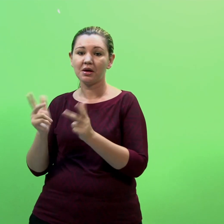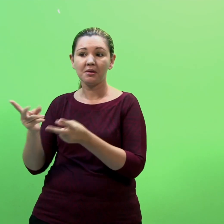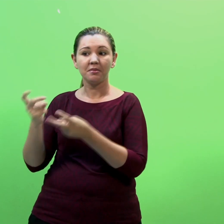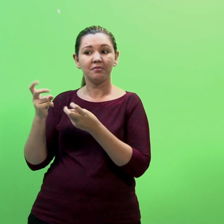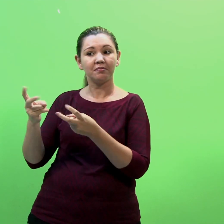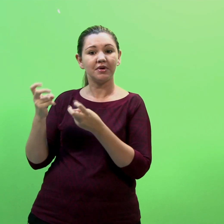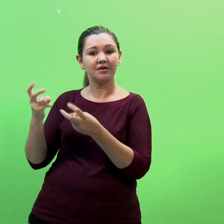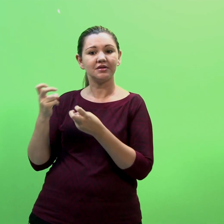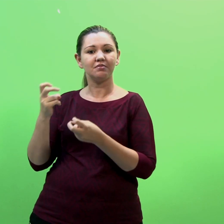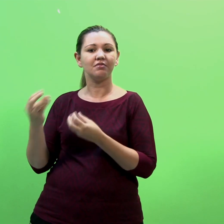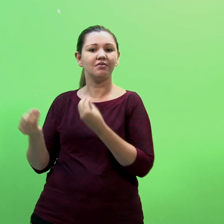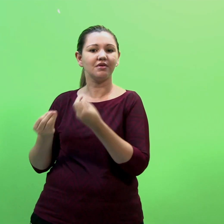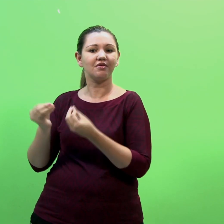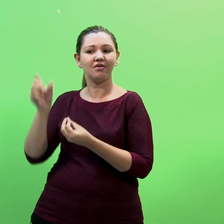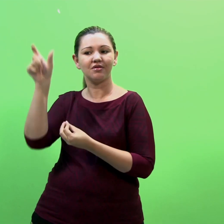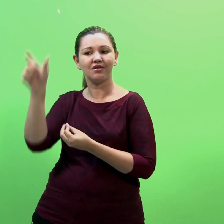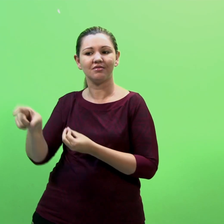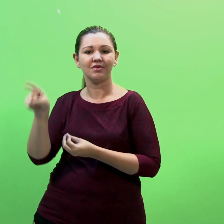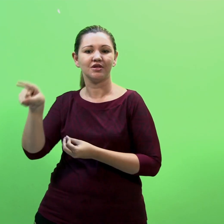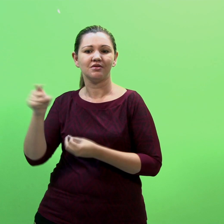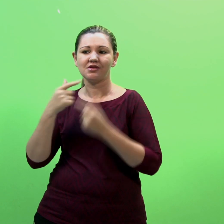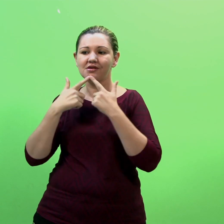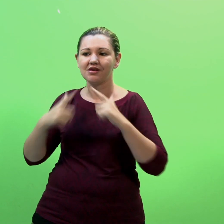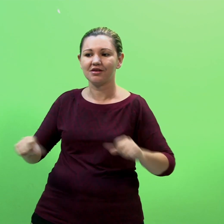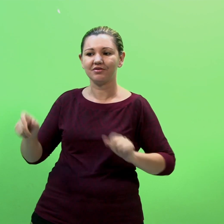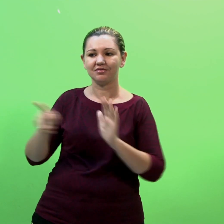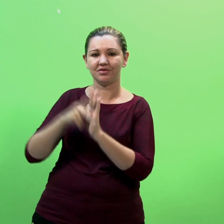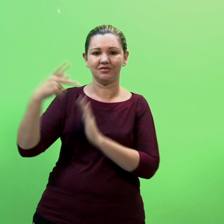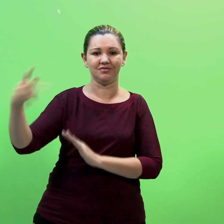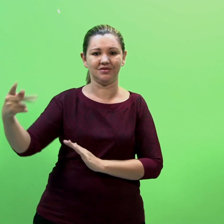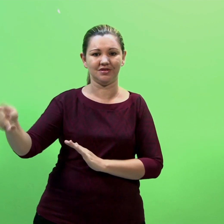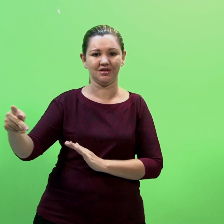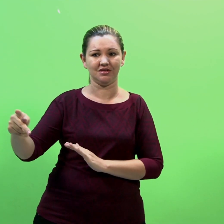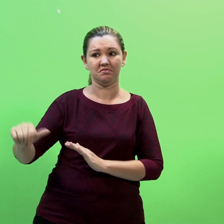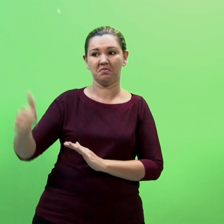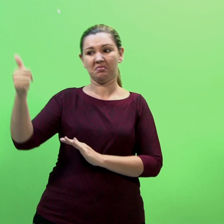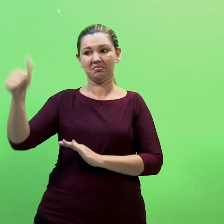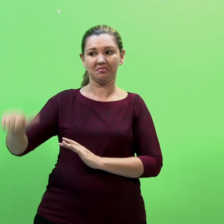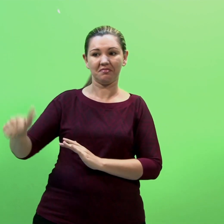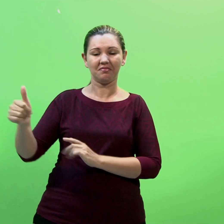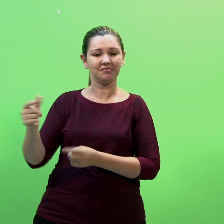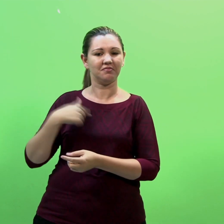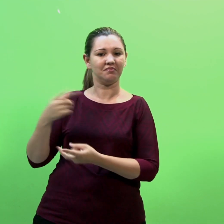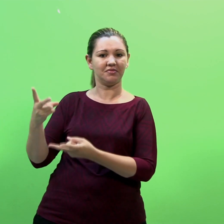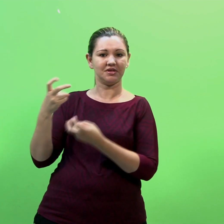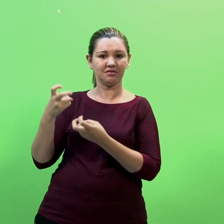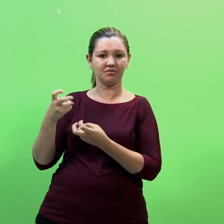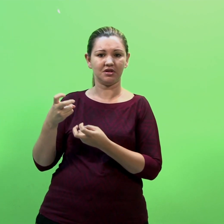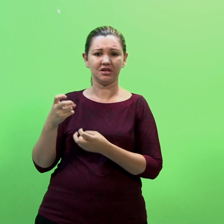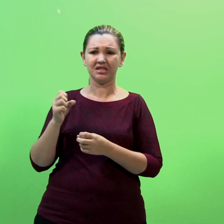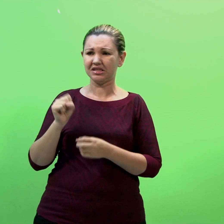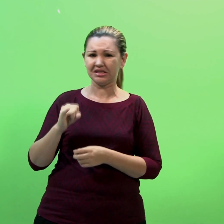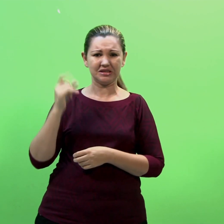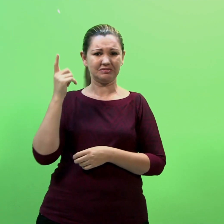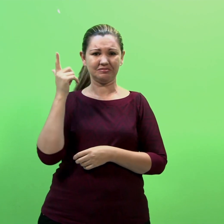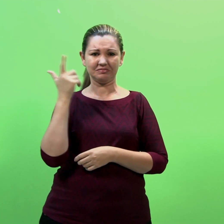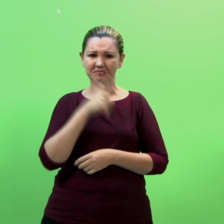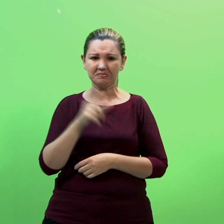papo prévio com seu público Para perceber o nível linguístico dos sujeitos Isso nem sempre é possível e às vezes o